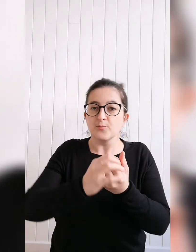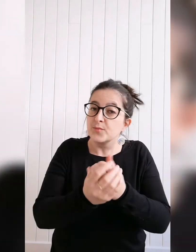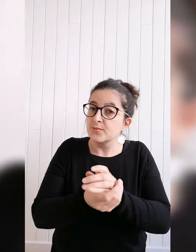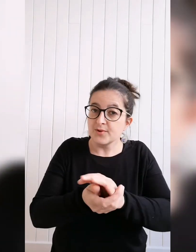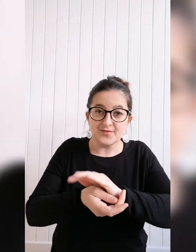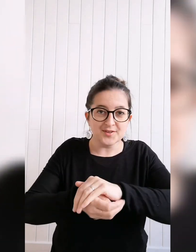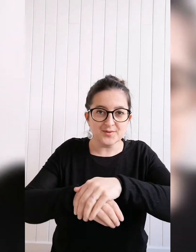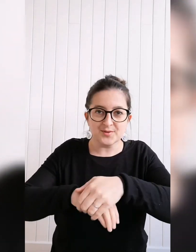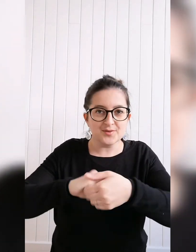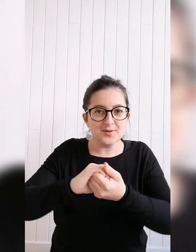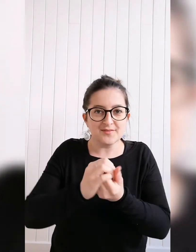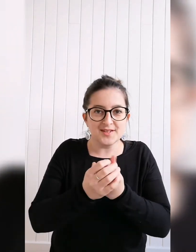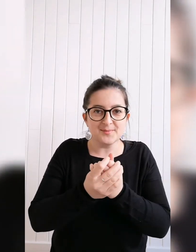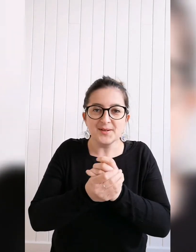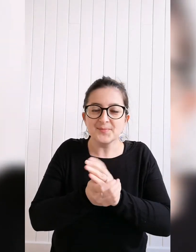Oui mais en fait se laver les mains.